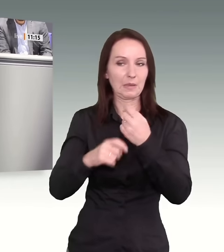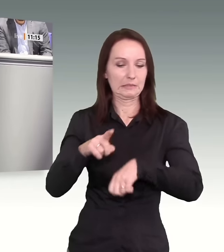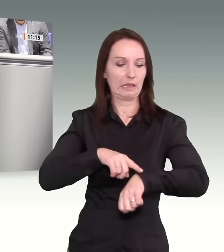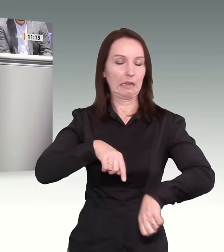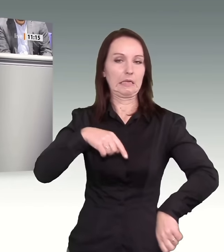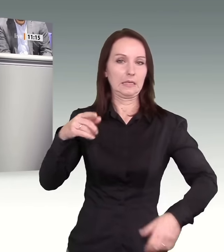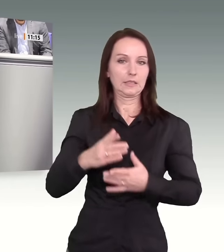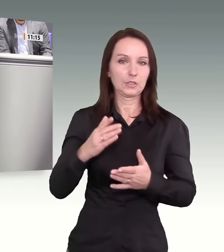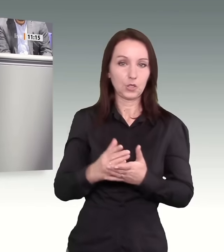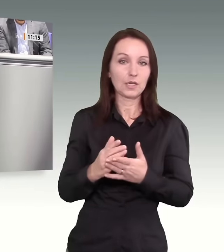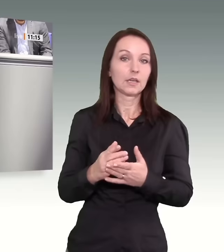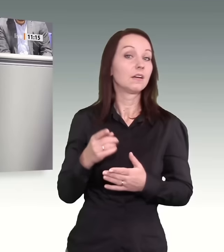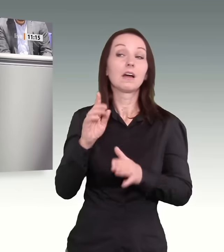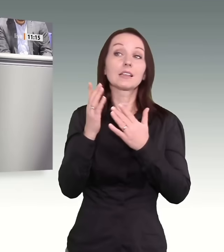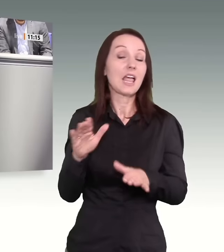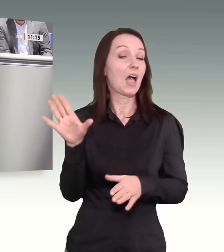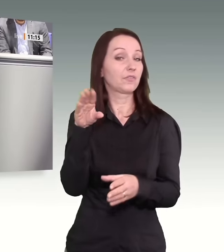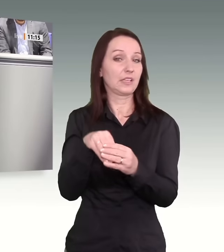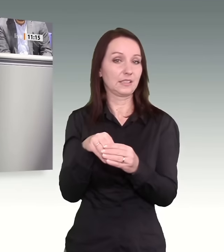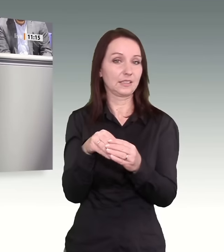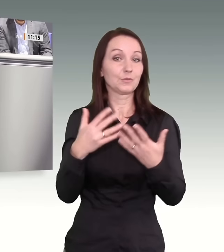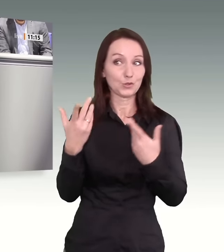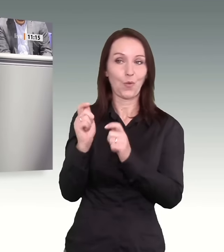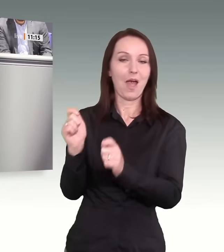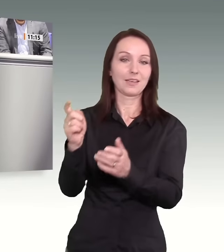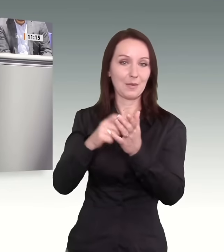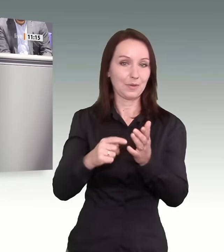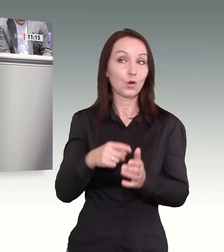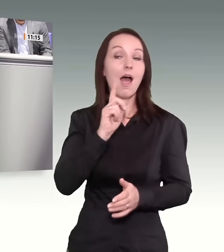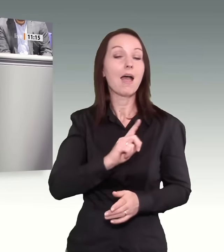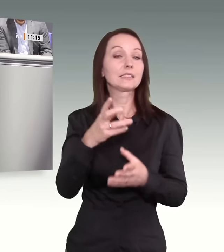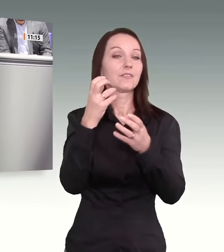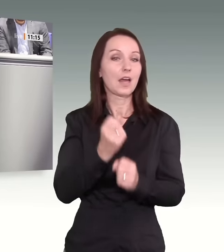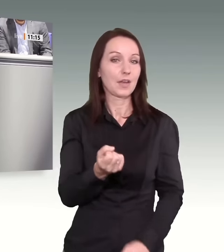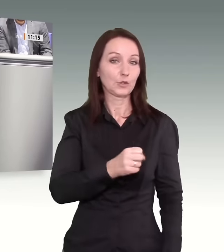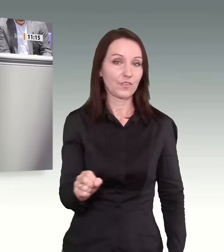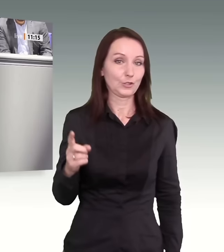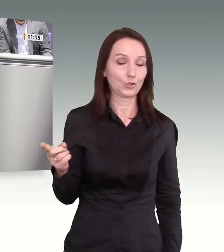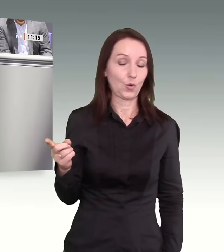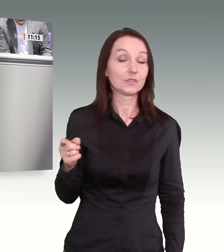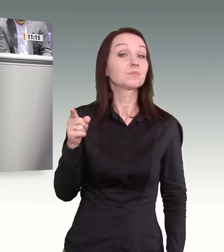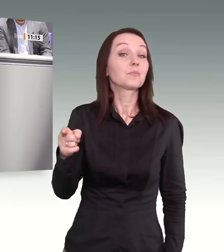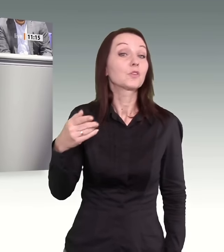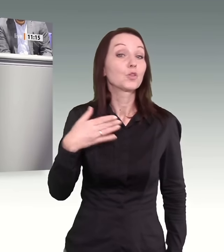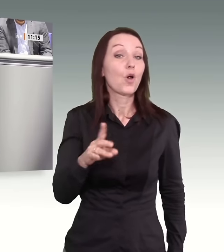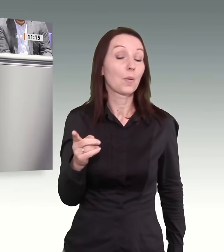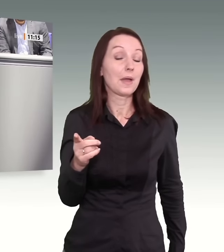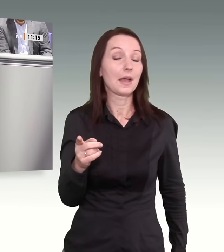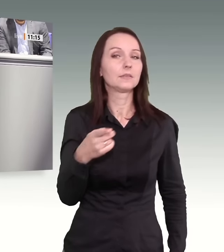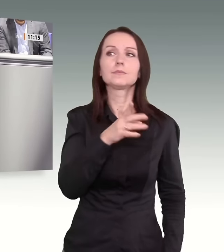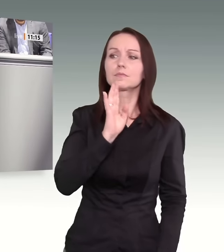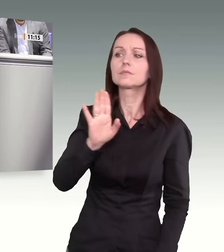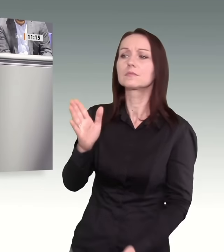Migrationspolitische Erwägungen dürfen keine Rolle spielen. So wie Sie Ihren Antrag begründen, ist er verfassungswidrig. Und Sie gehen ja noch weiter. Sie wollen Artikel